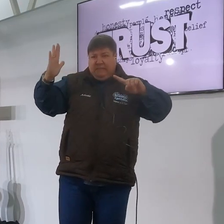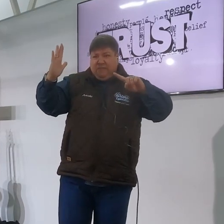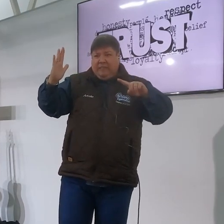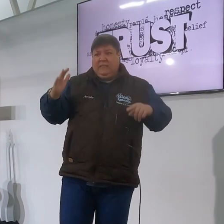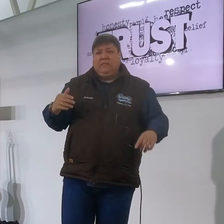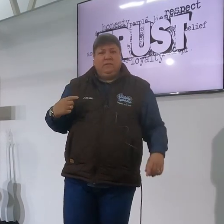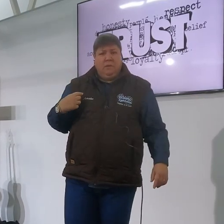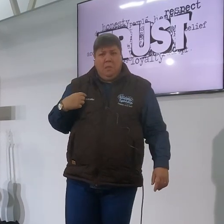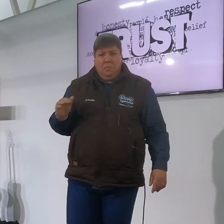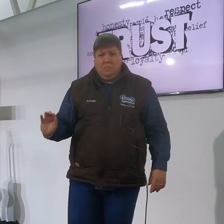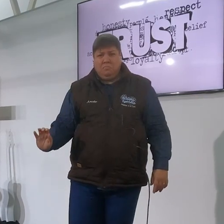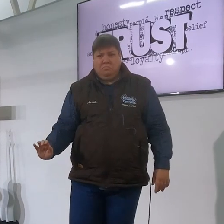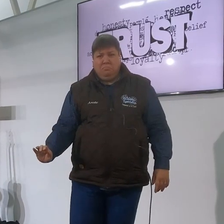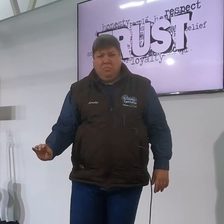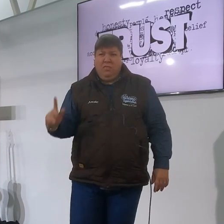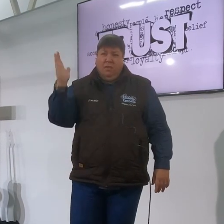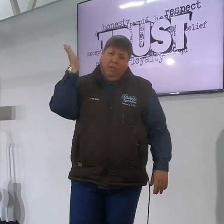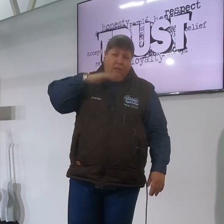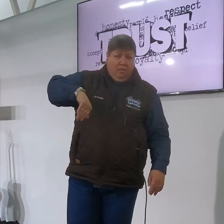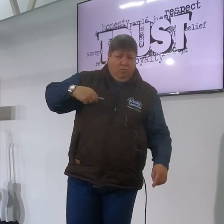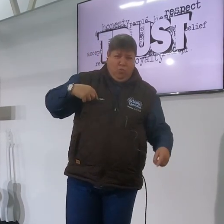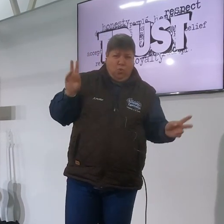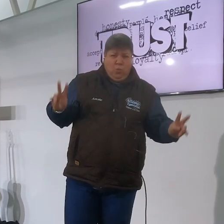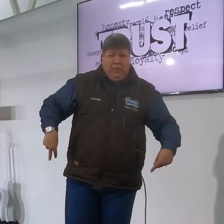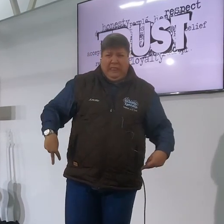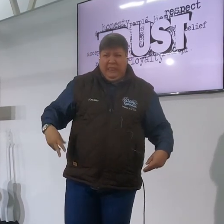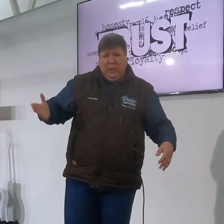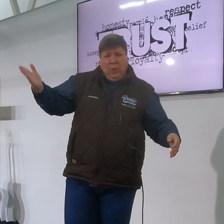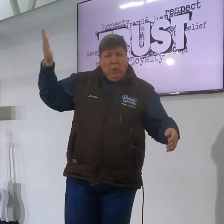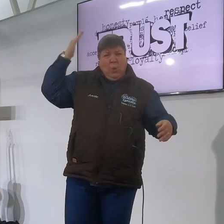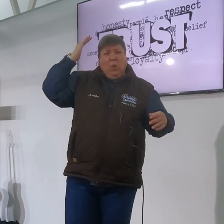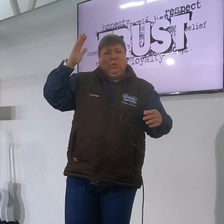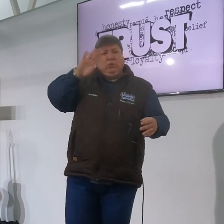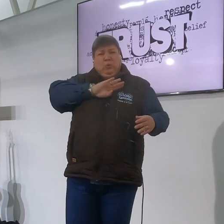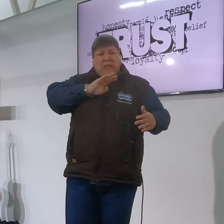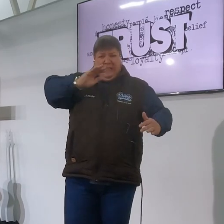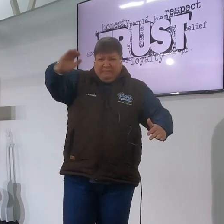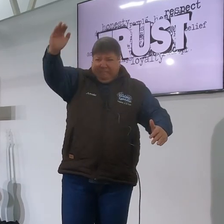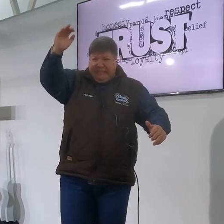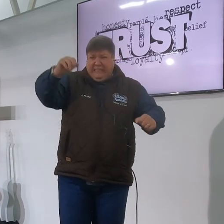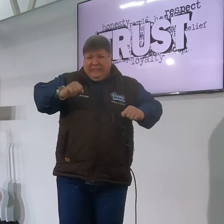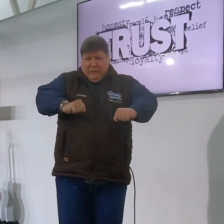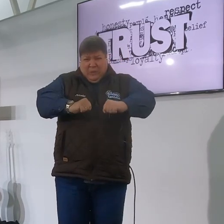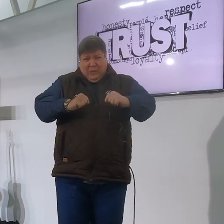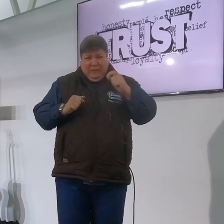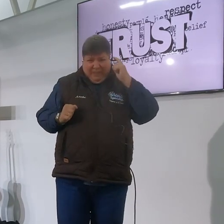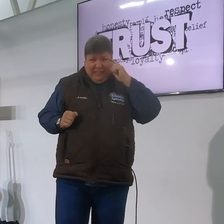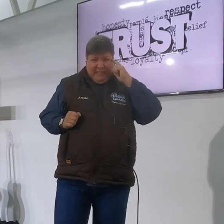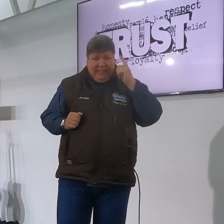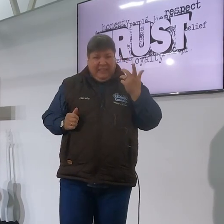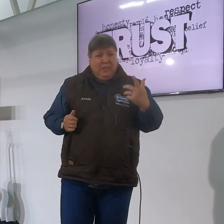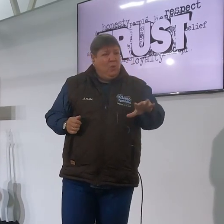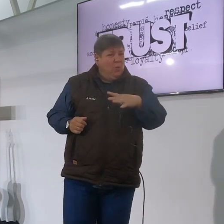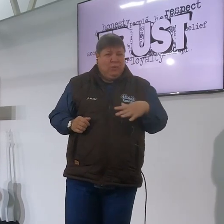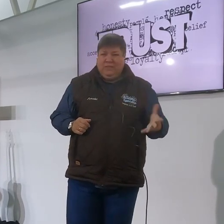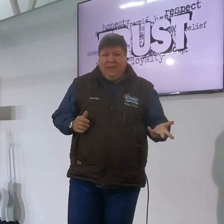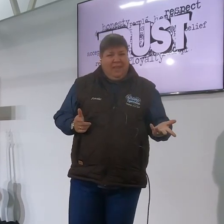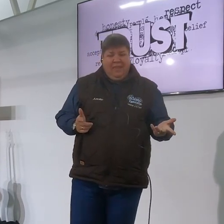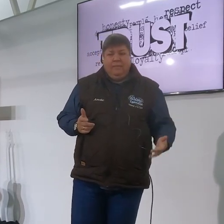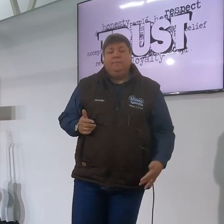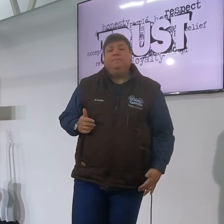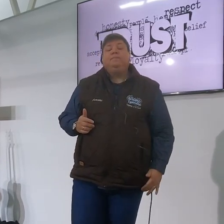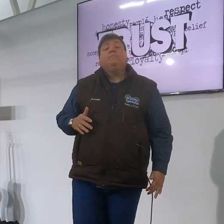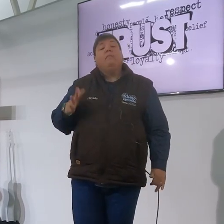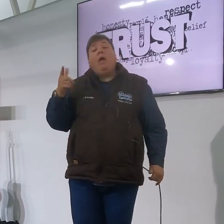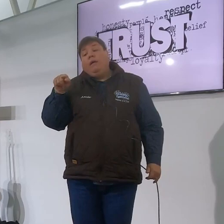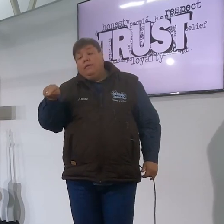as hulle jou raak slaan as jy doodopslag en maar Joshua en ons is nie beheft en ons is met Joshua vir die oomlik maar